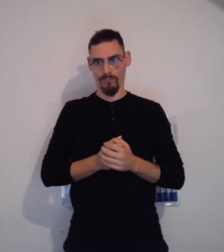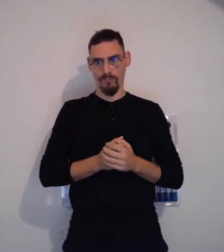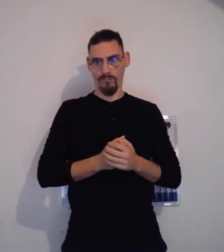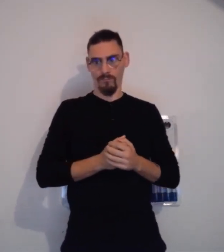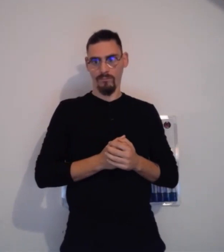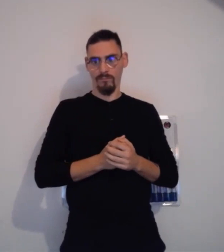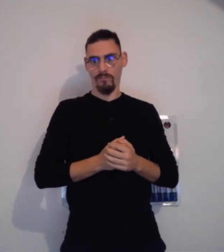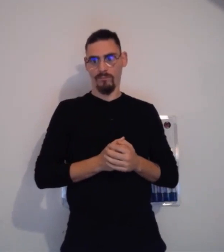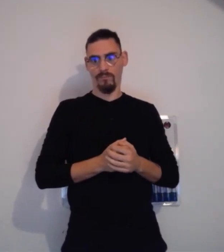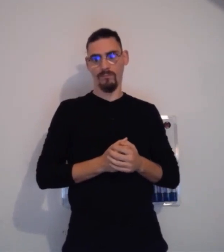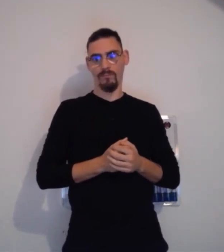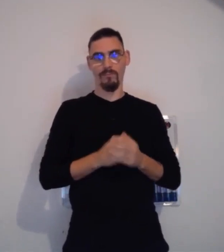prénom.